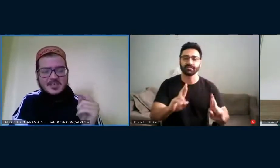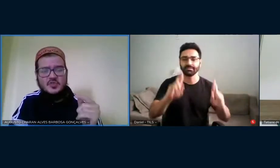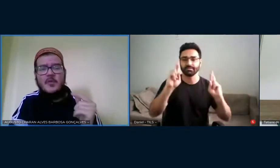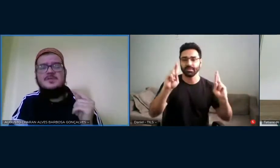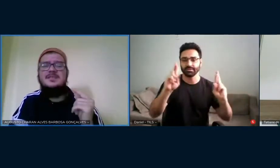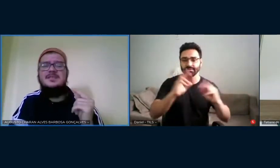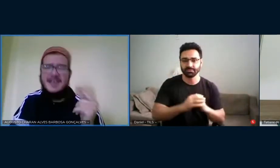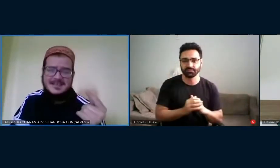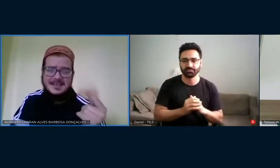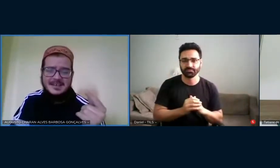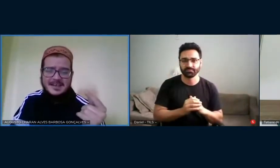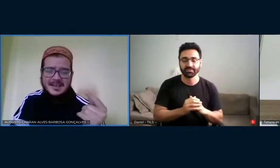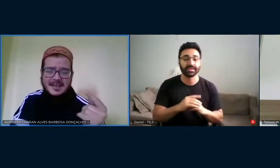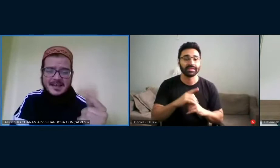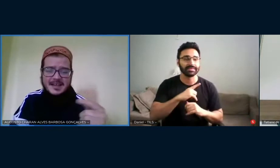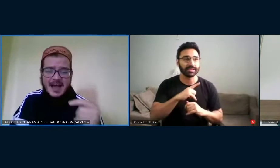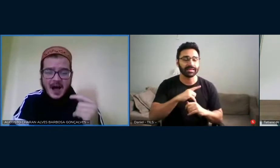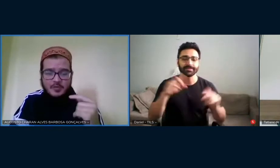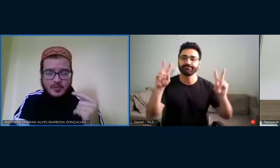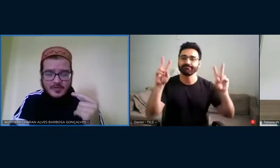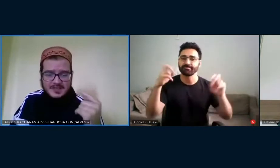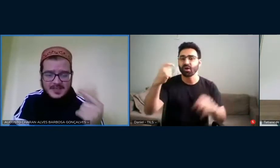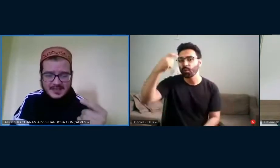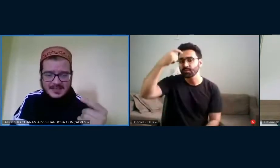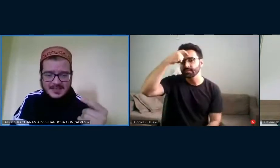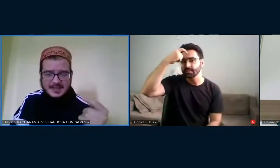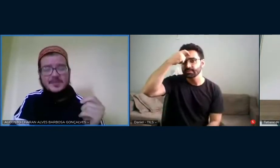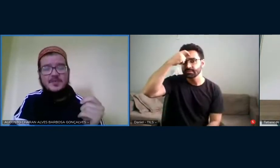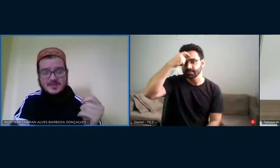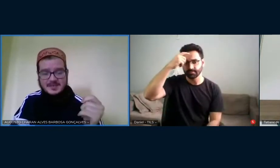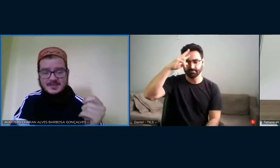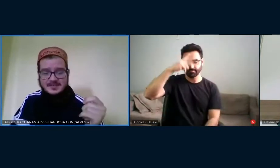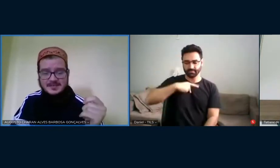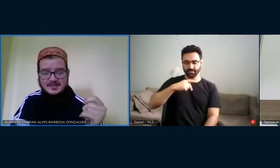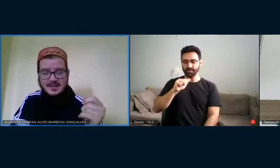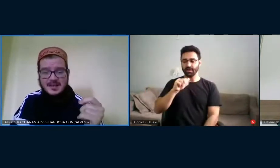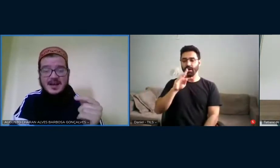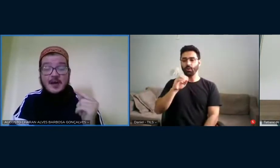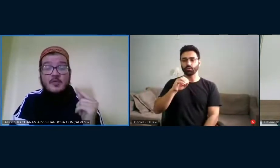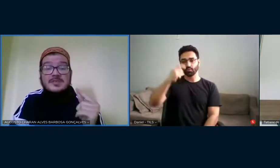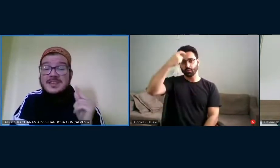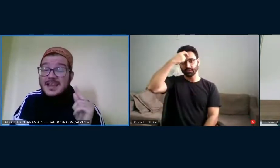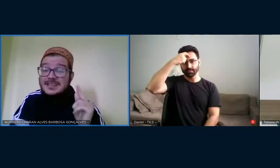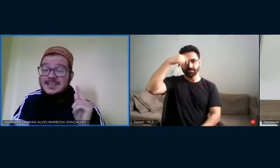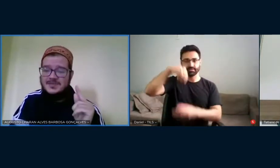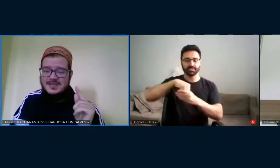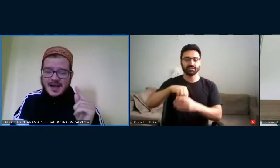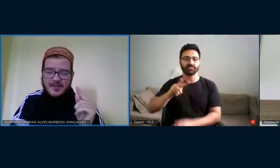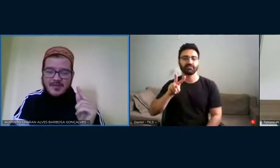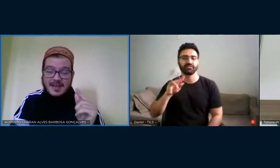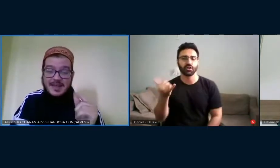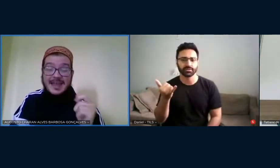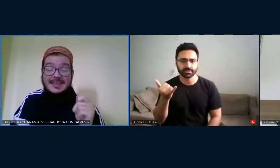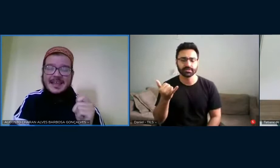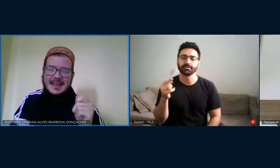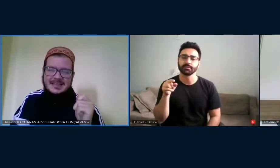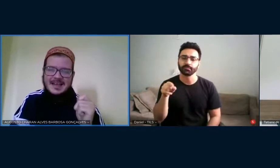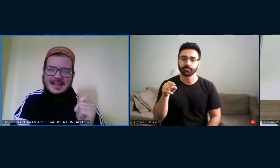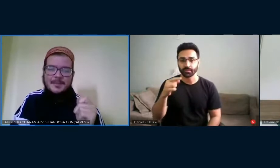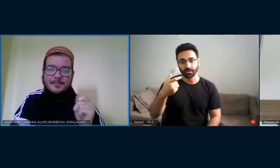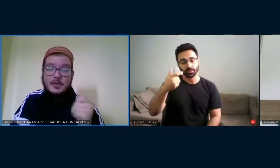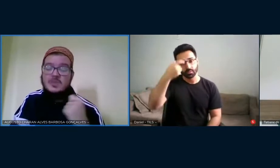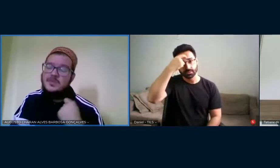Existe uma consciência e a autoconsciência em Vygotsky. A consciência social é